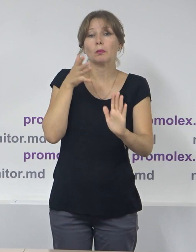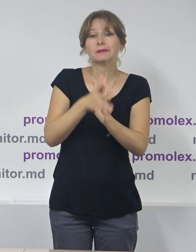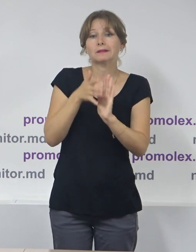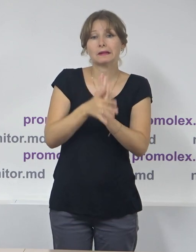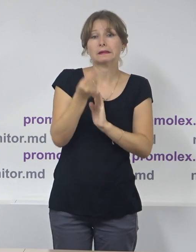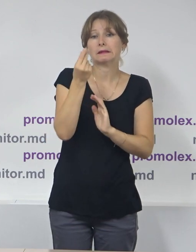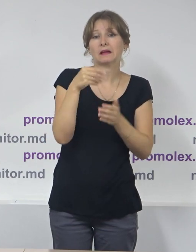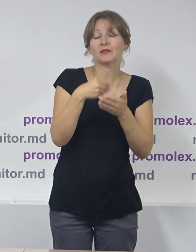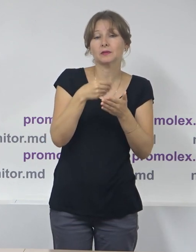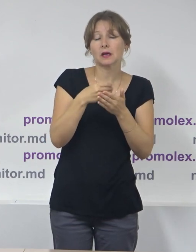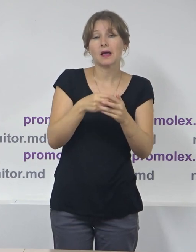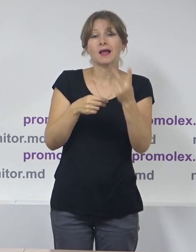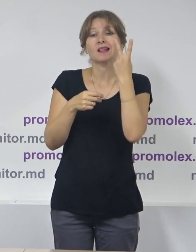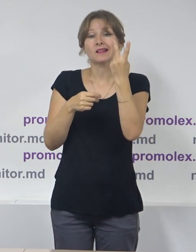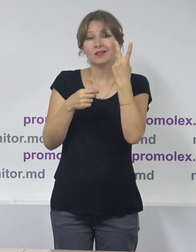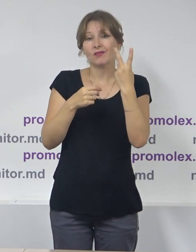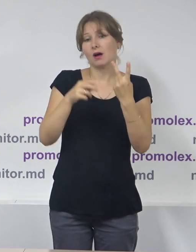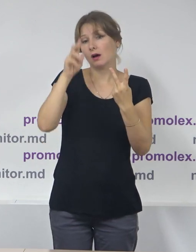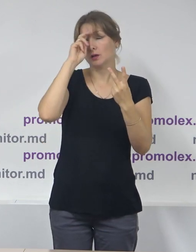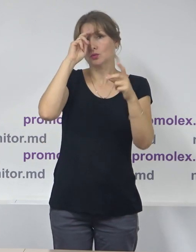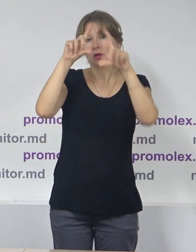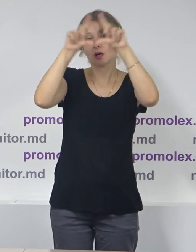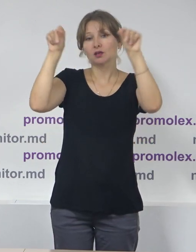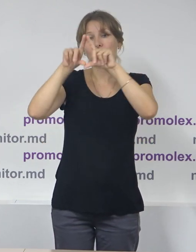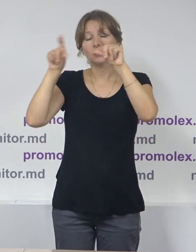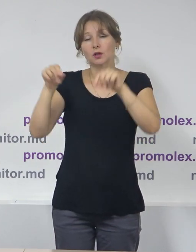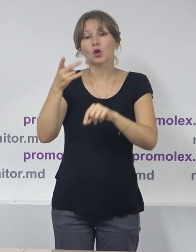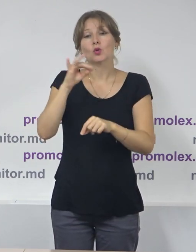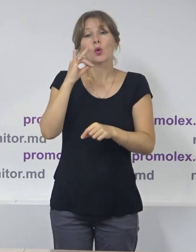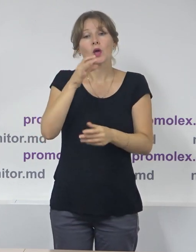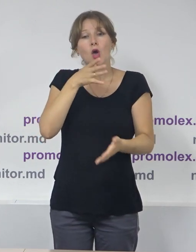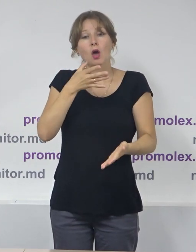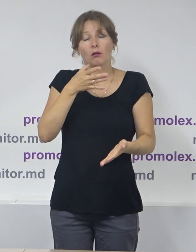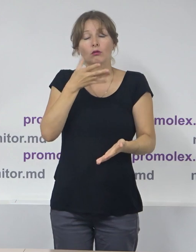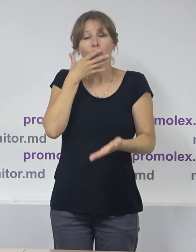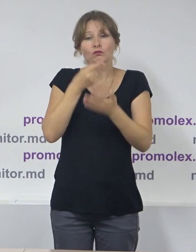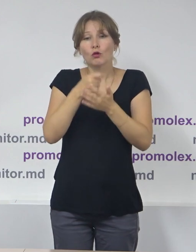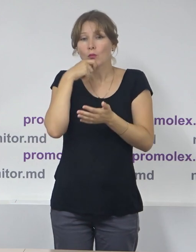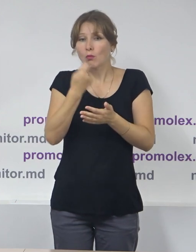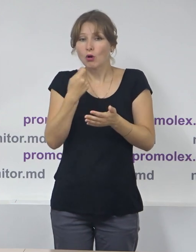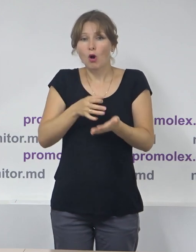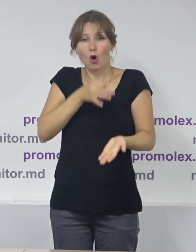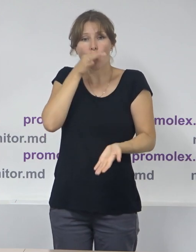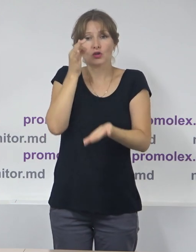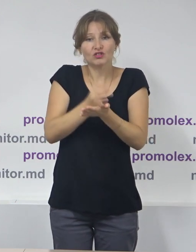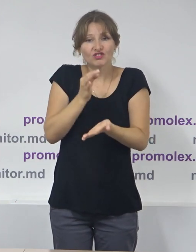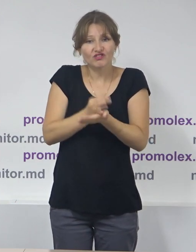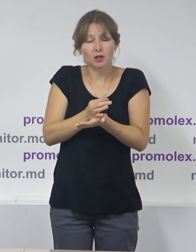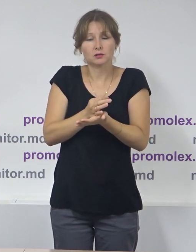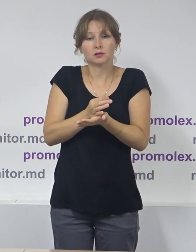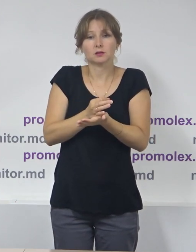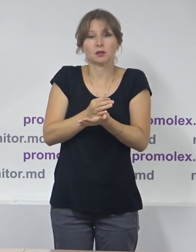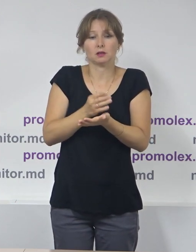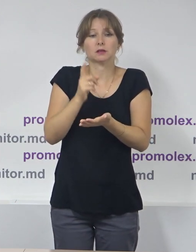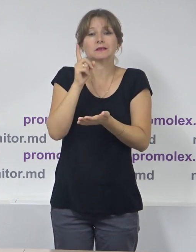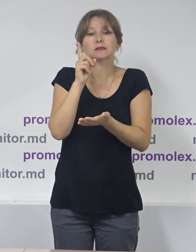cazul a doua autorități publice din nivelul 2, dar și asumare de către un partid politic a meritelor pentru activitățile implementate la